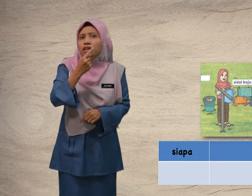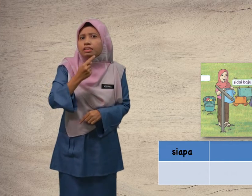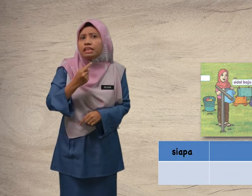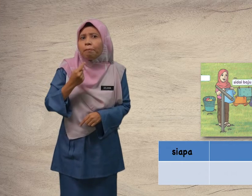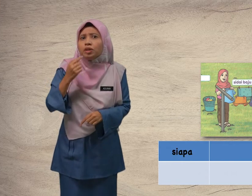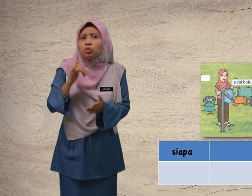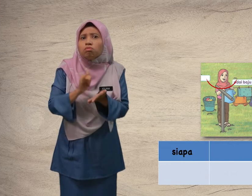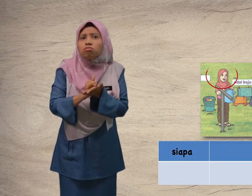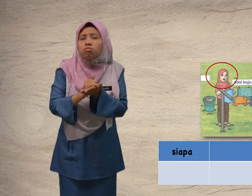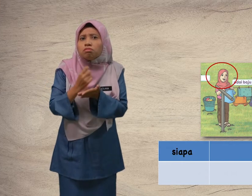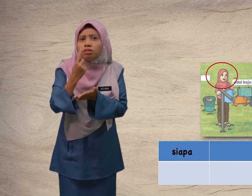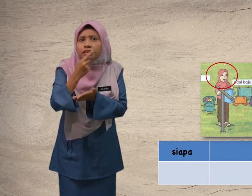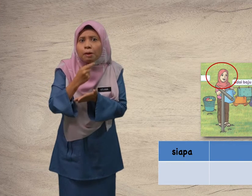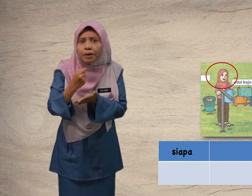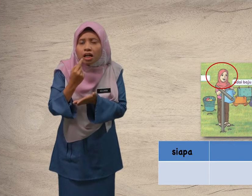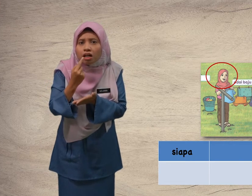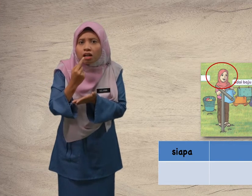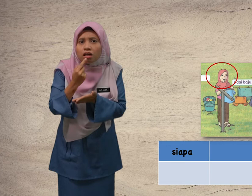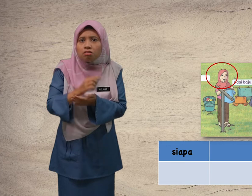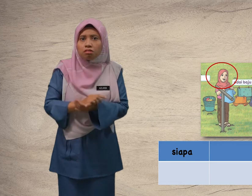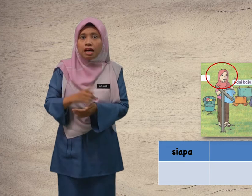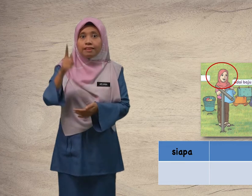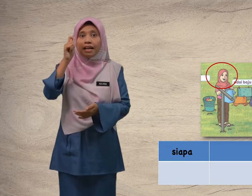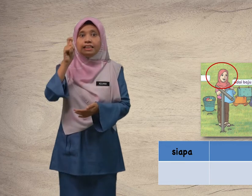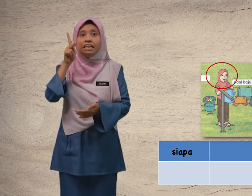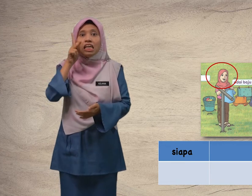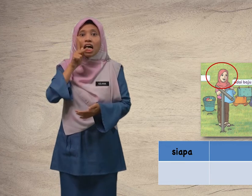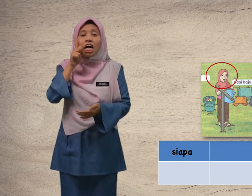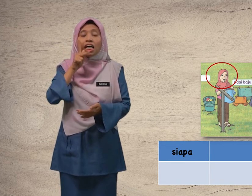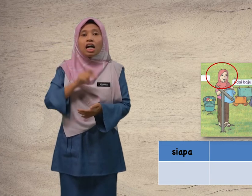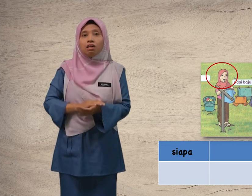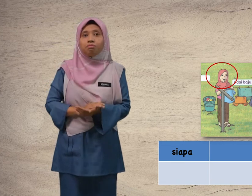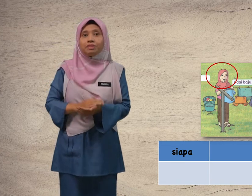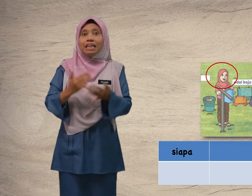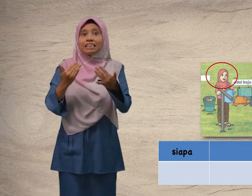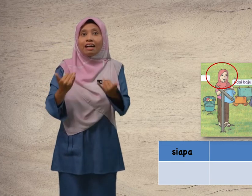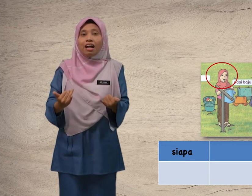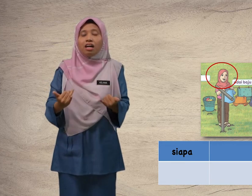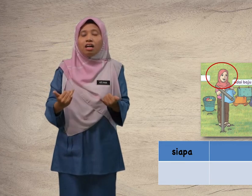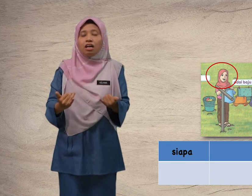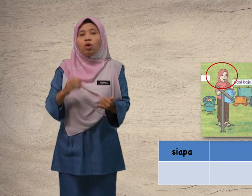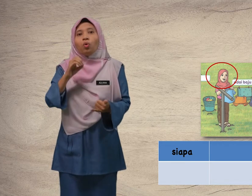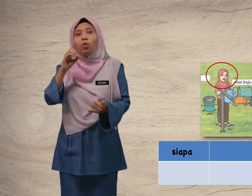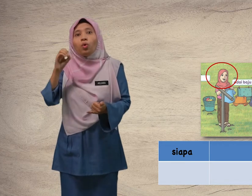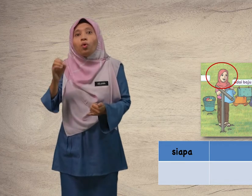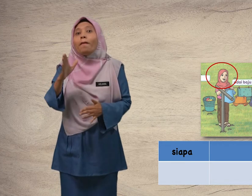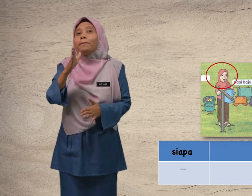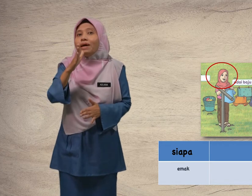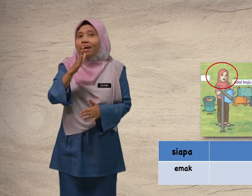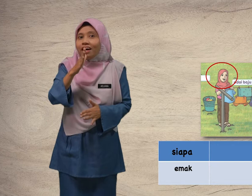Siapa itu? Siapa? Tadi kakak. Sekarang, oh, emak.